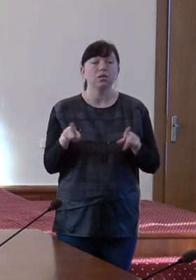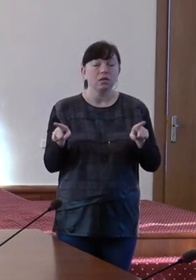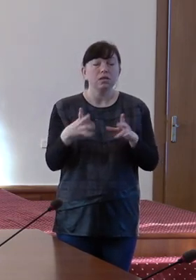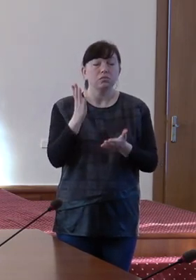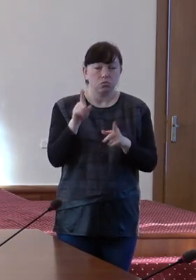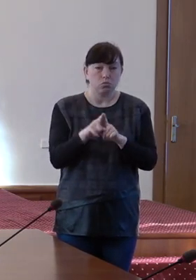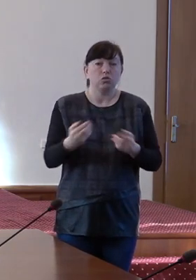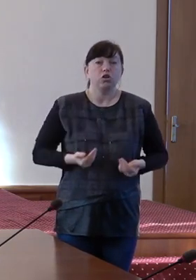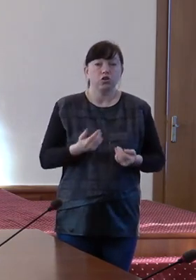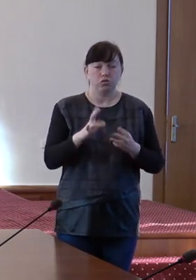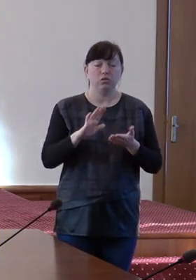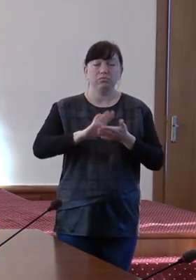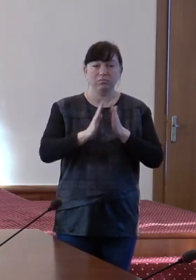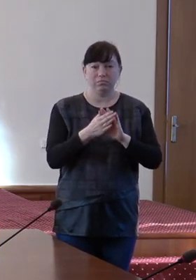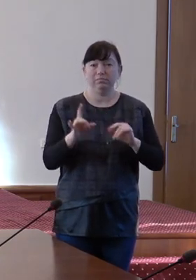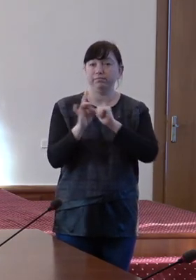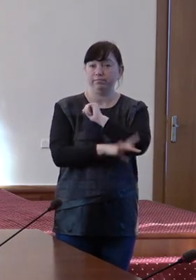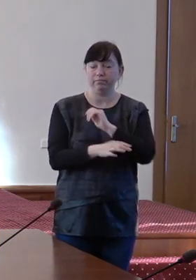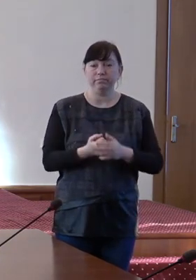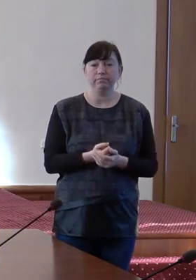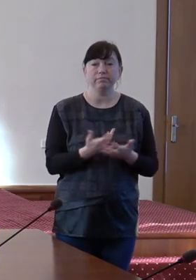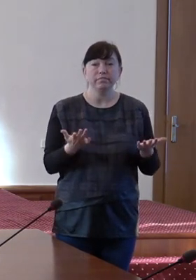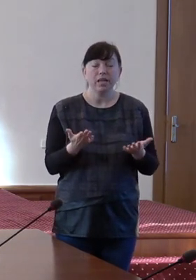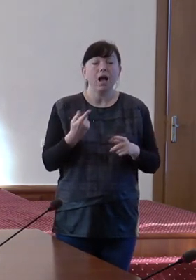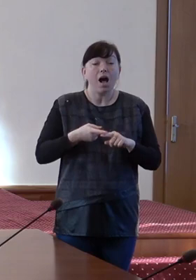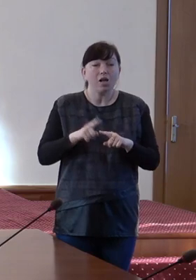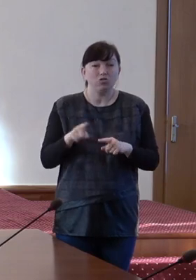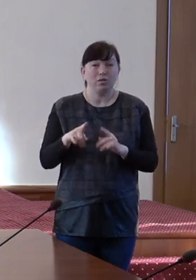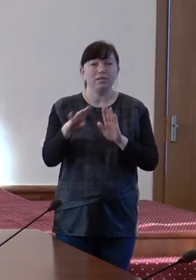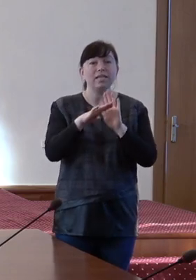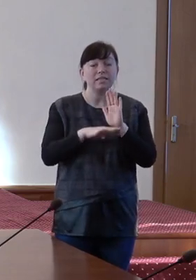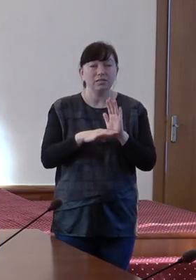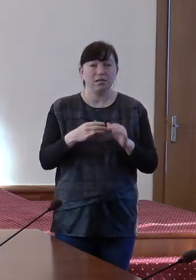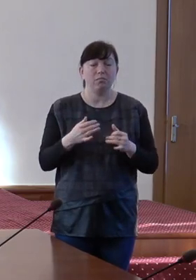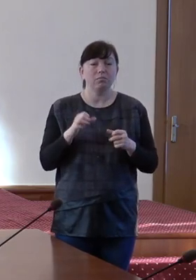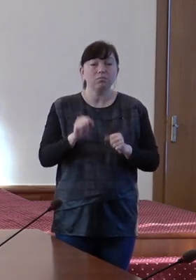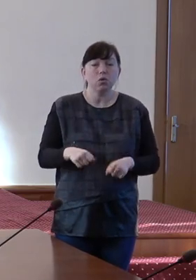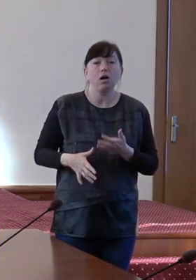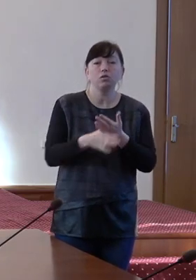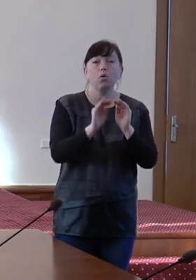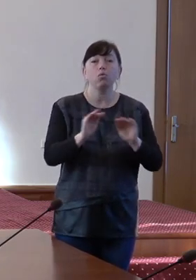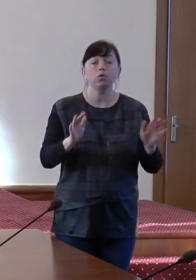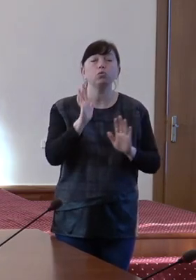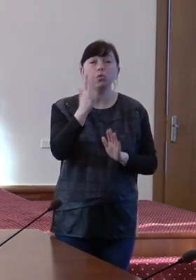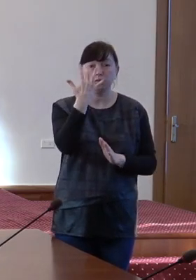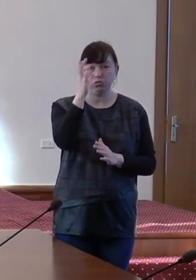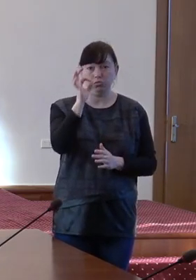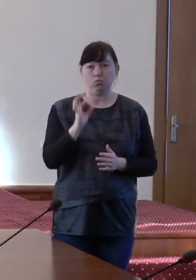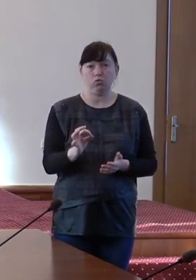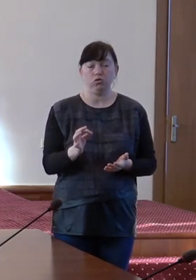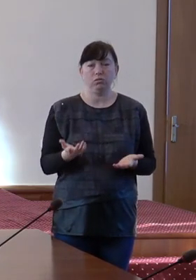familie săracă. Intervențiile Sistemului reduc sărăcia copilor cu doar 5%